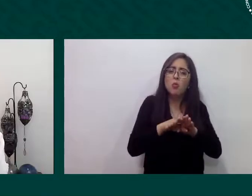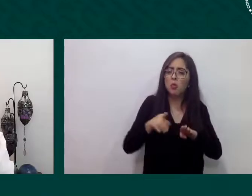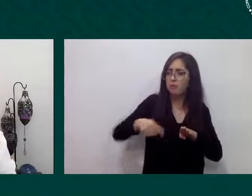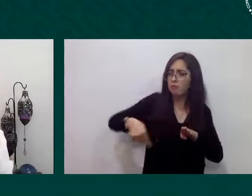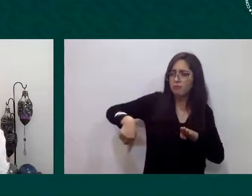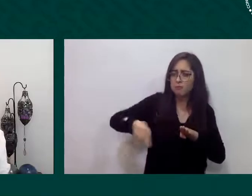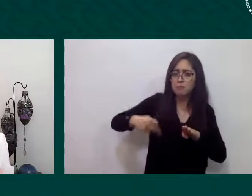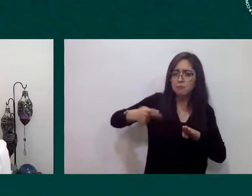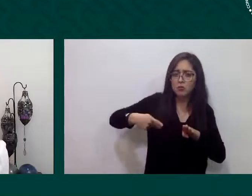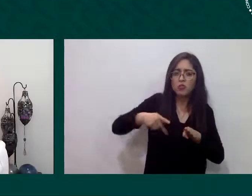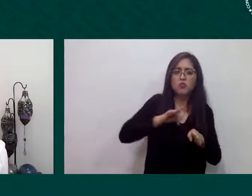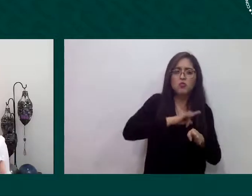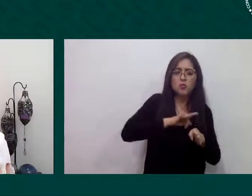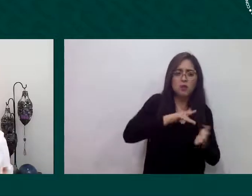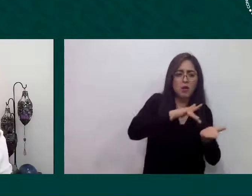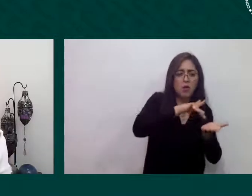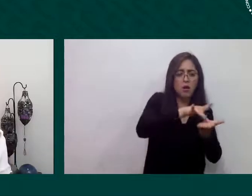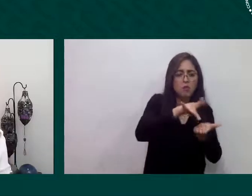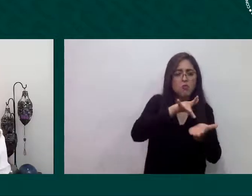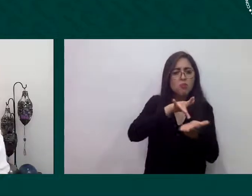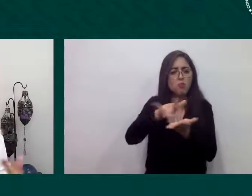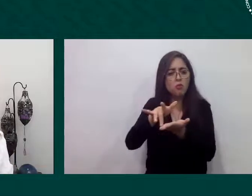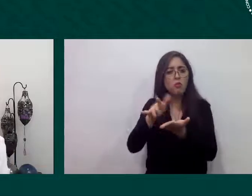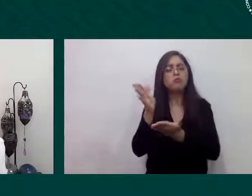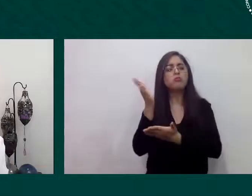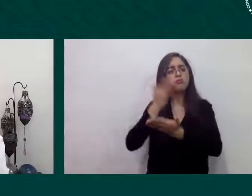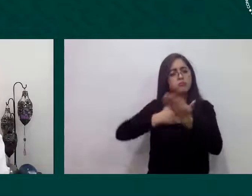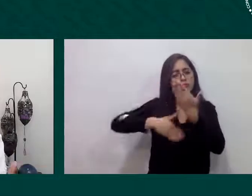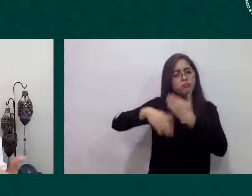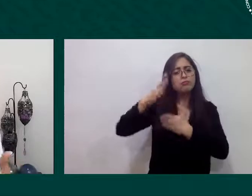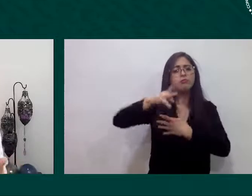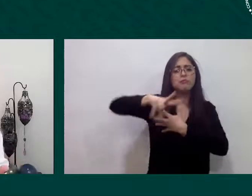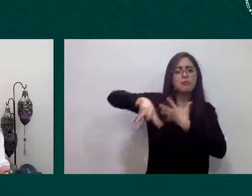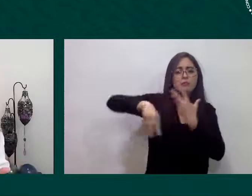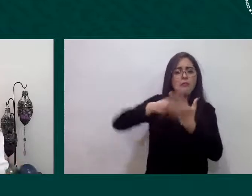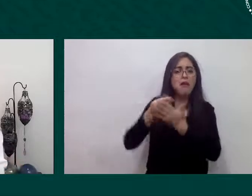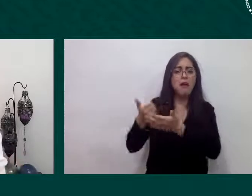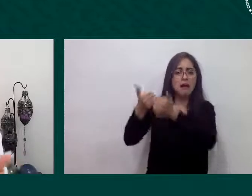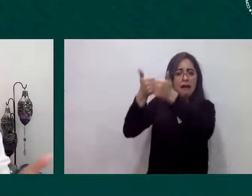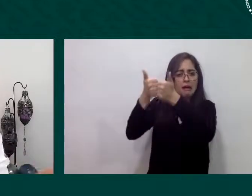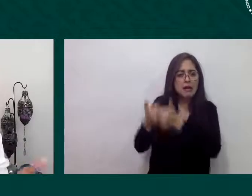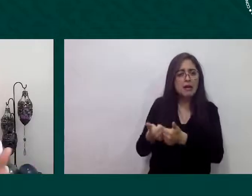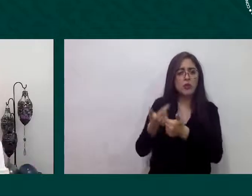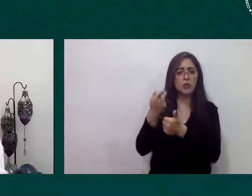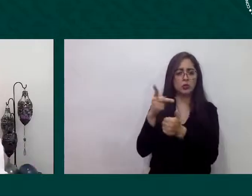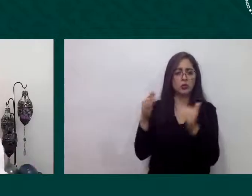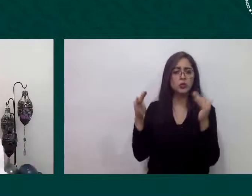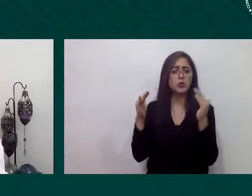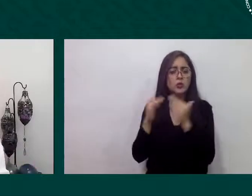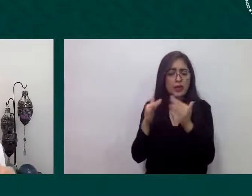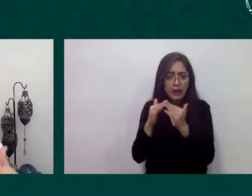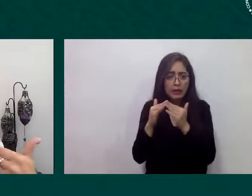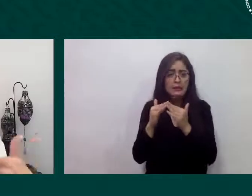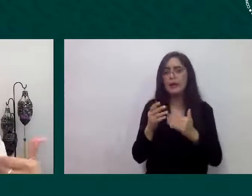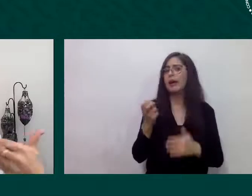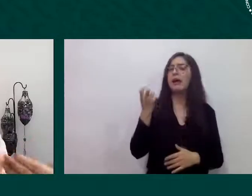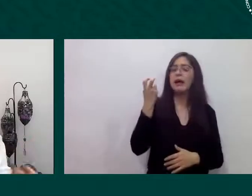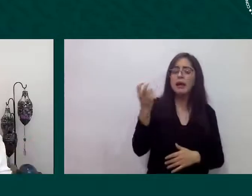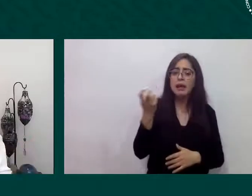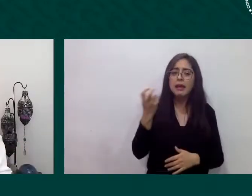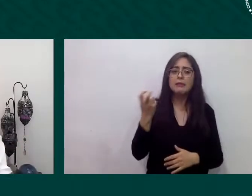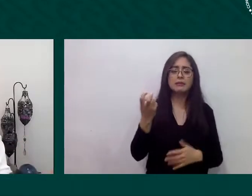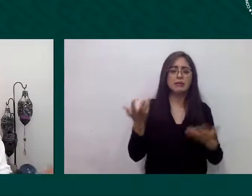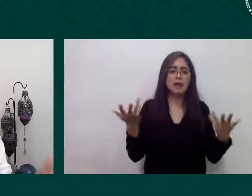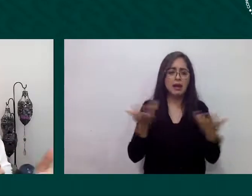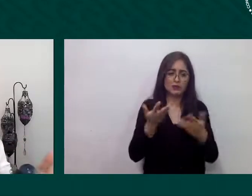desarrollarse económicamente en sus casas porque así se ha hecho así se hace bueno particularmente ahorita con pandemia y